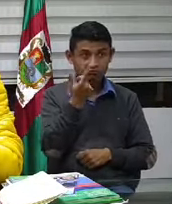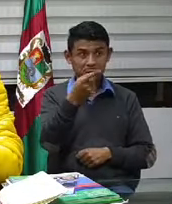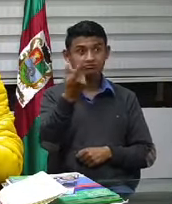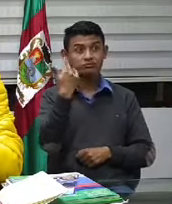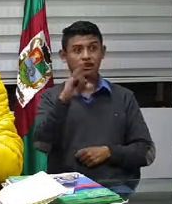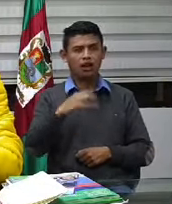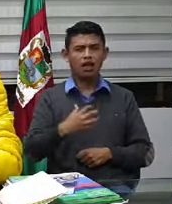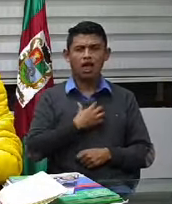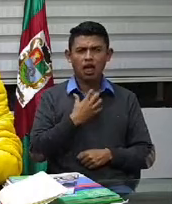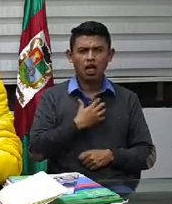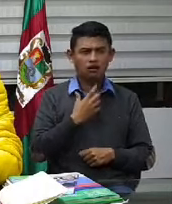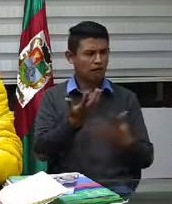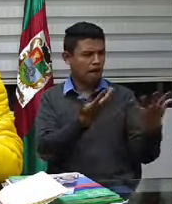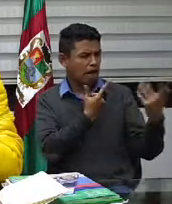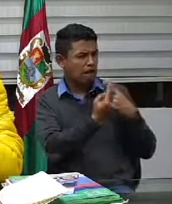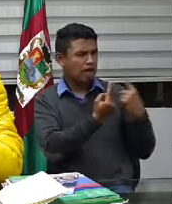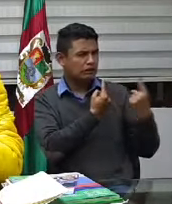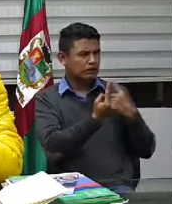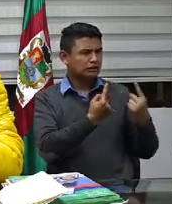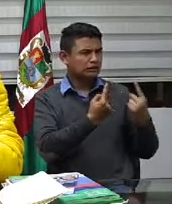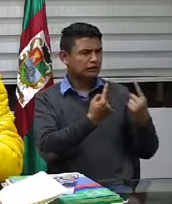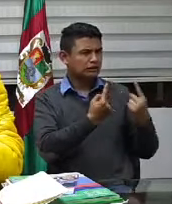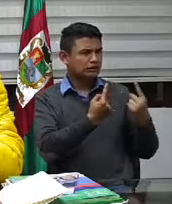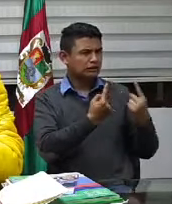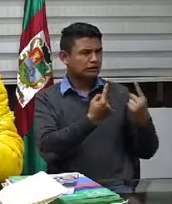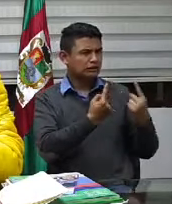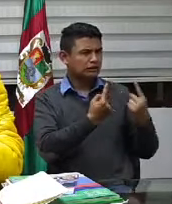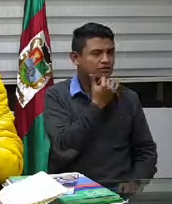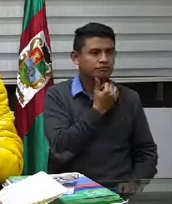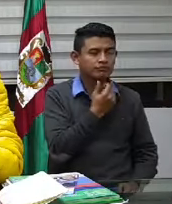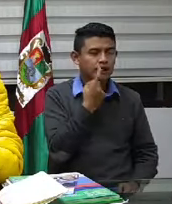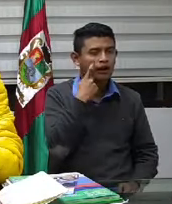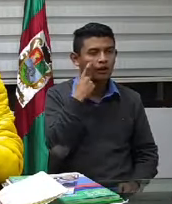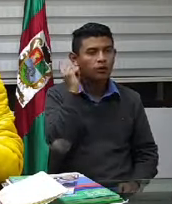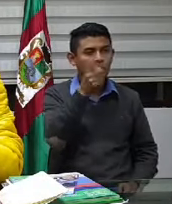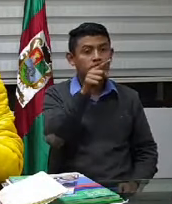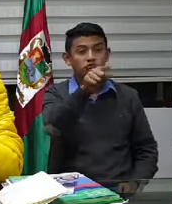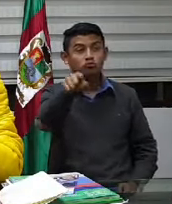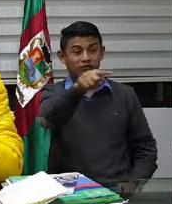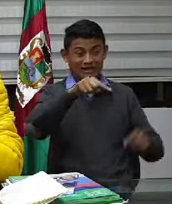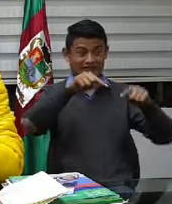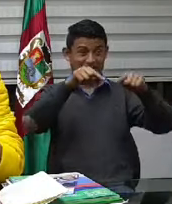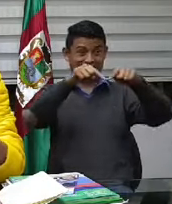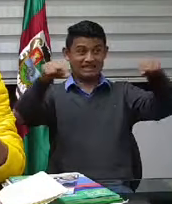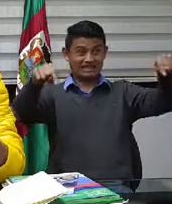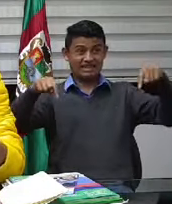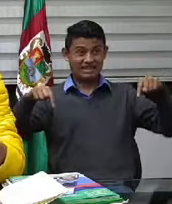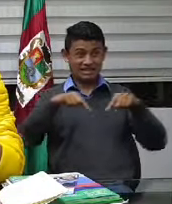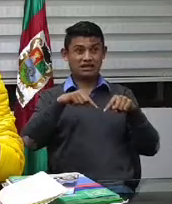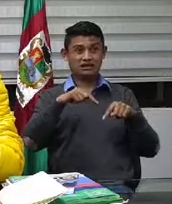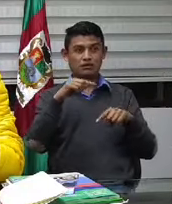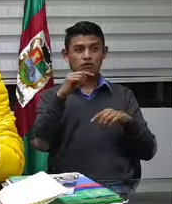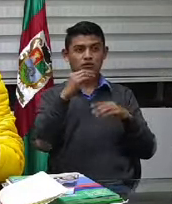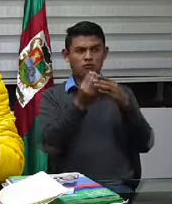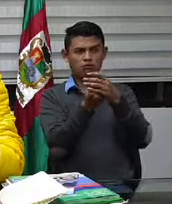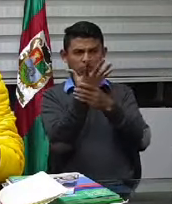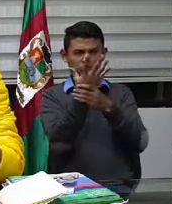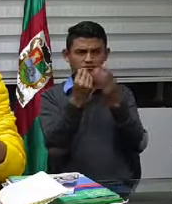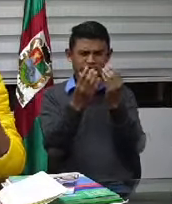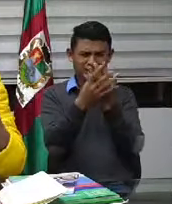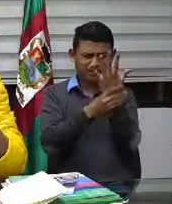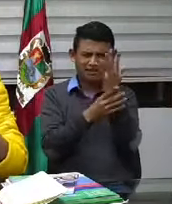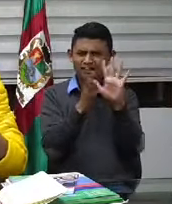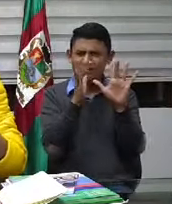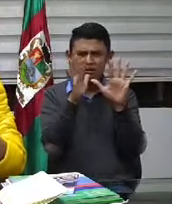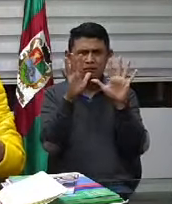quejas de muchas personas de establecimientos miren están entregando sin guantes y